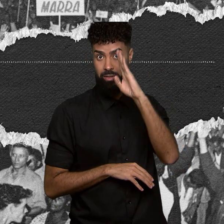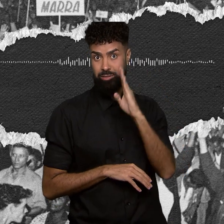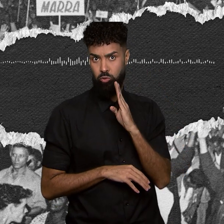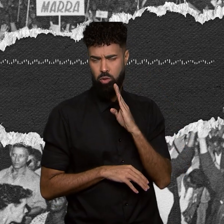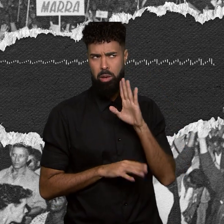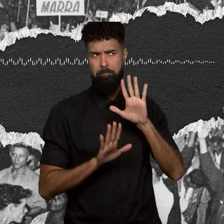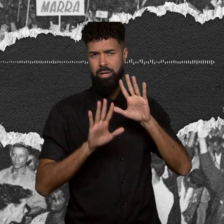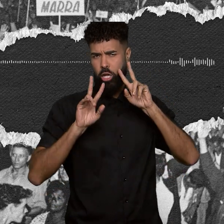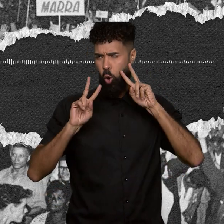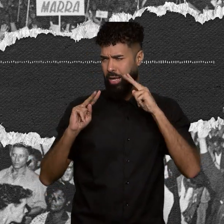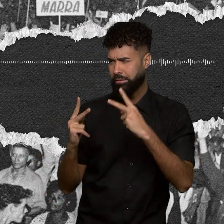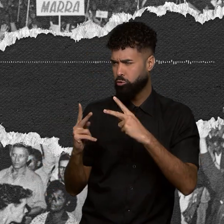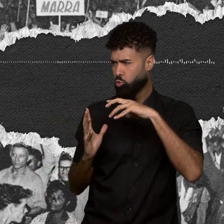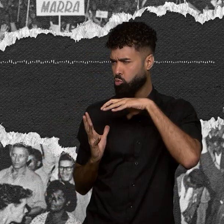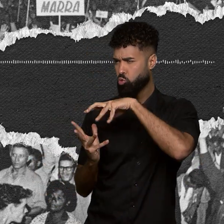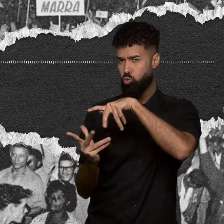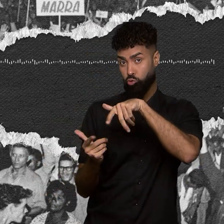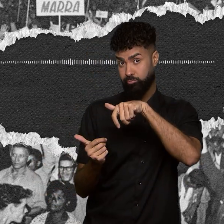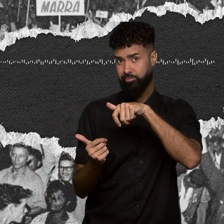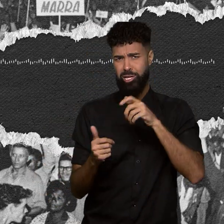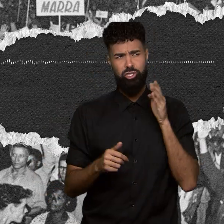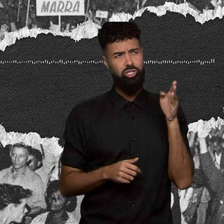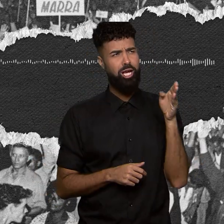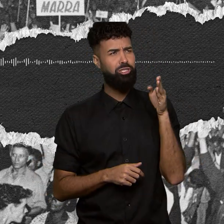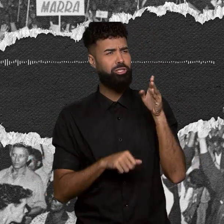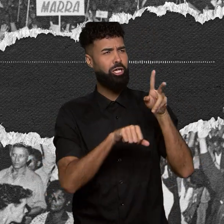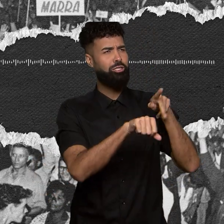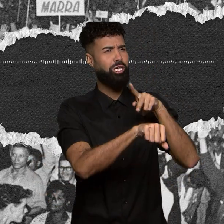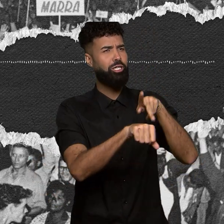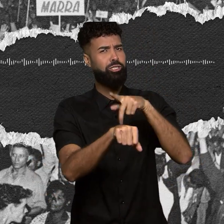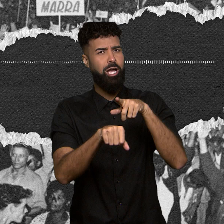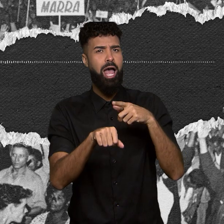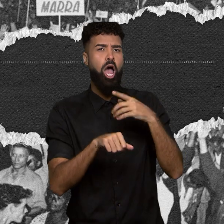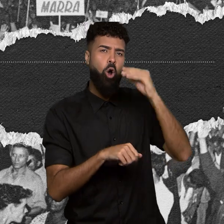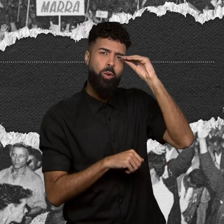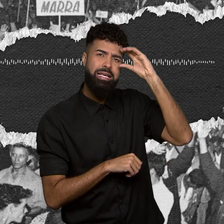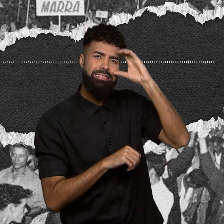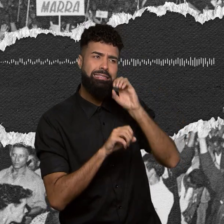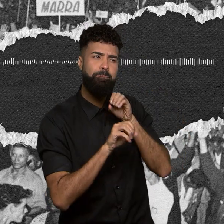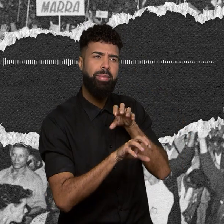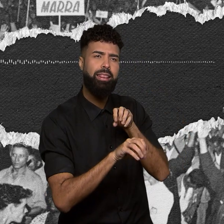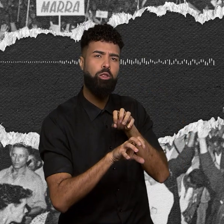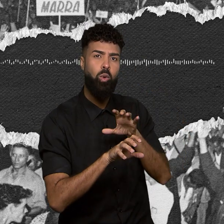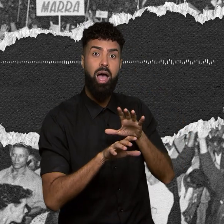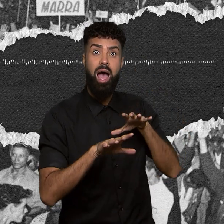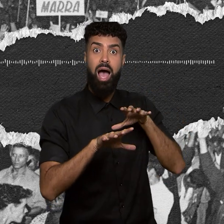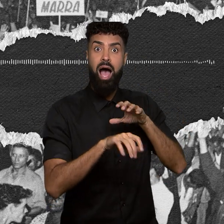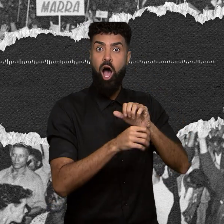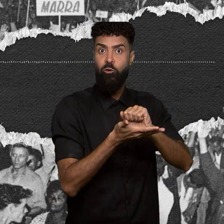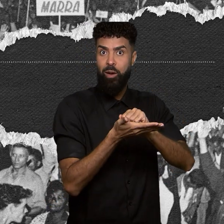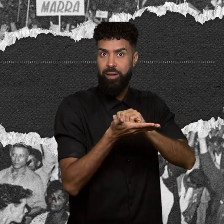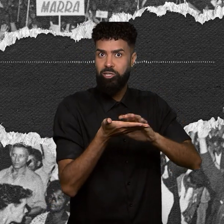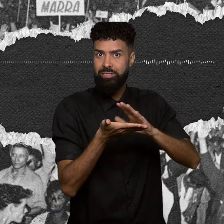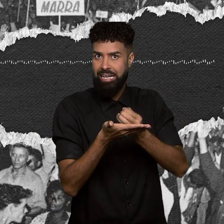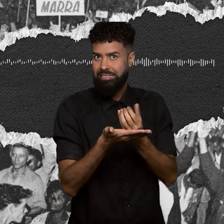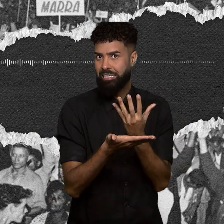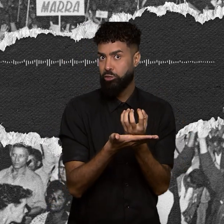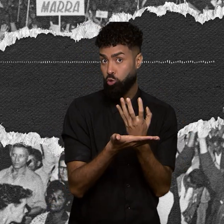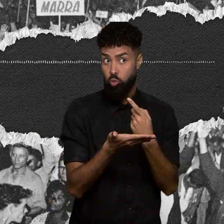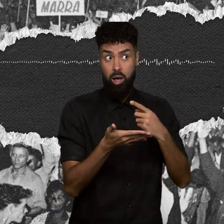mundo. Rodou muitos países aplicando seus conhecimentos em alfabetização de massa e que, assim como a admiração, acumula